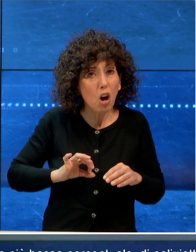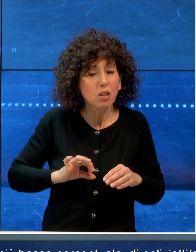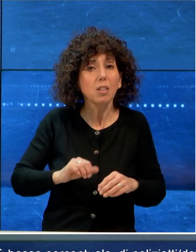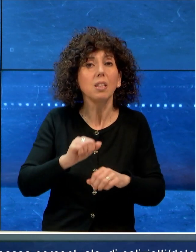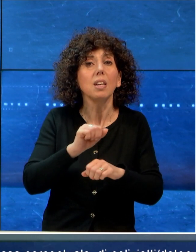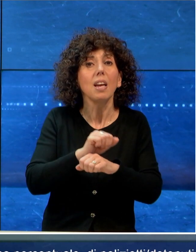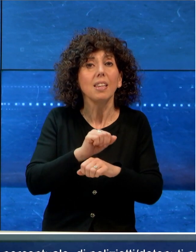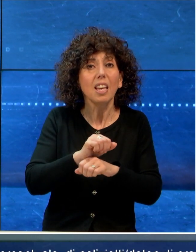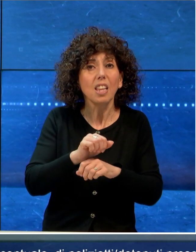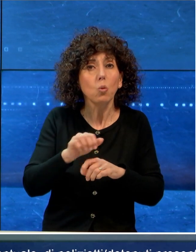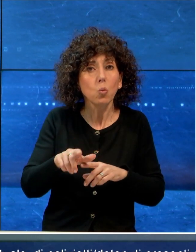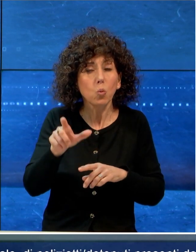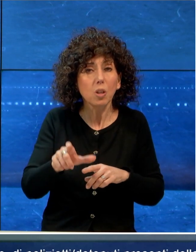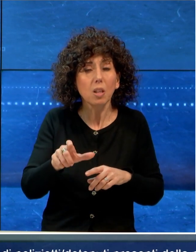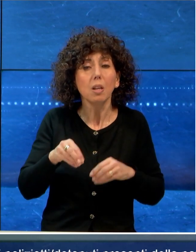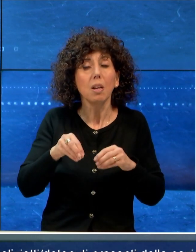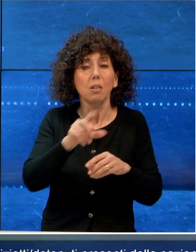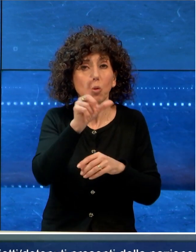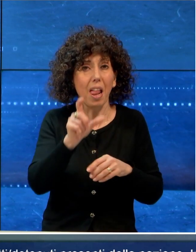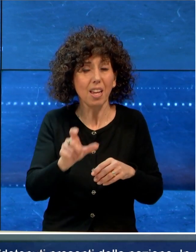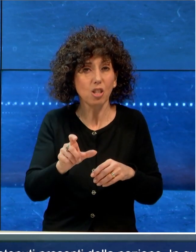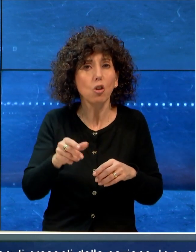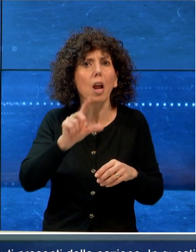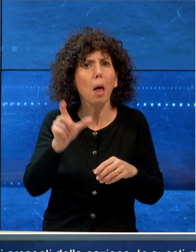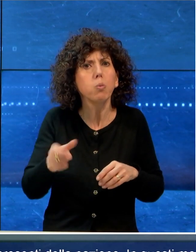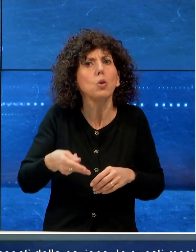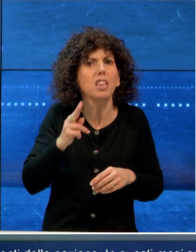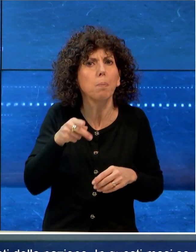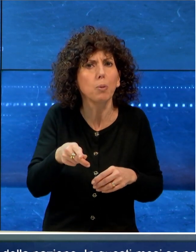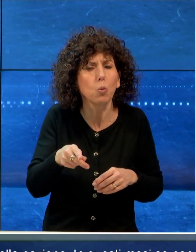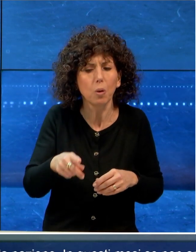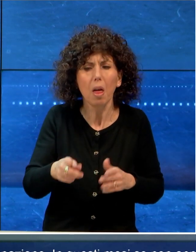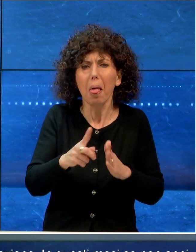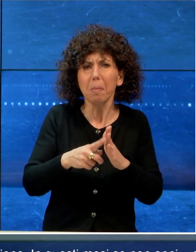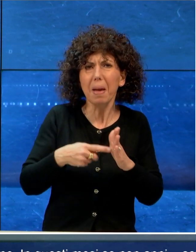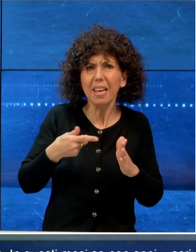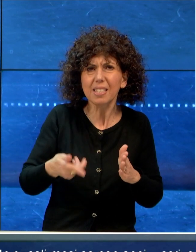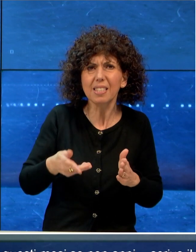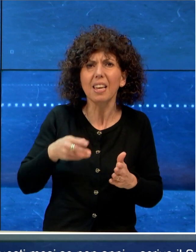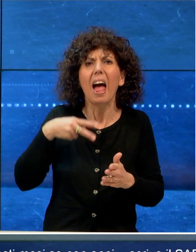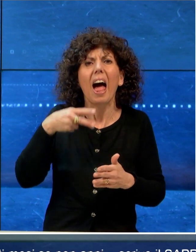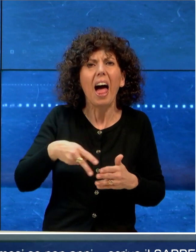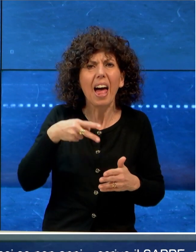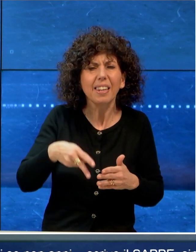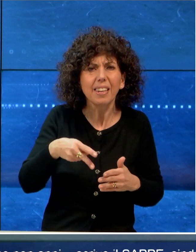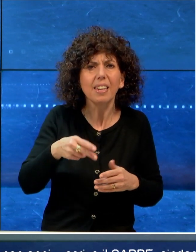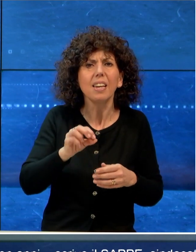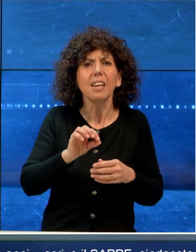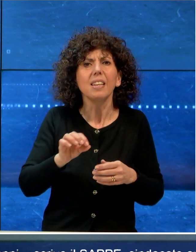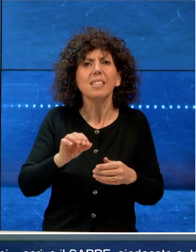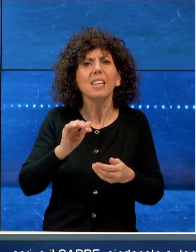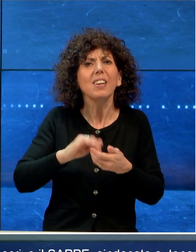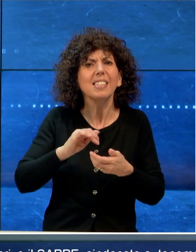presenti della nazione. In questi mesi, se non anni, scrive il sindacato